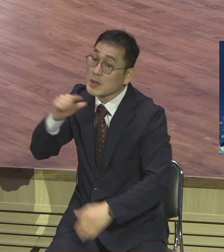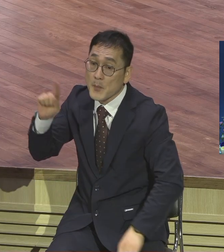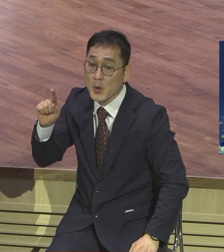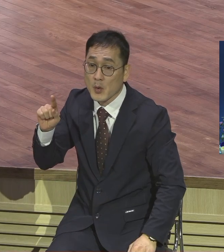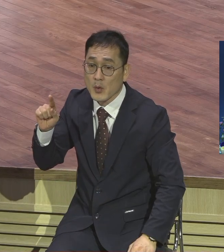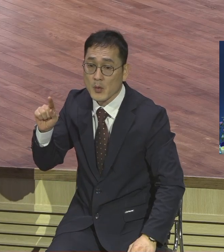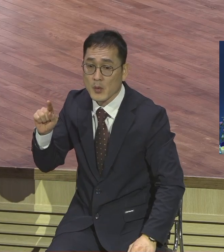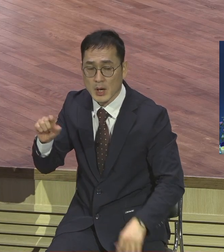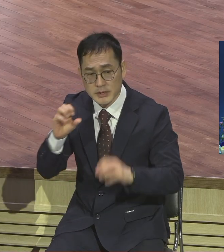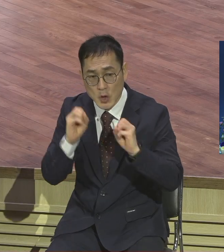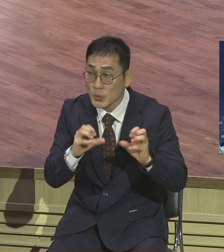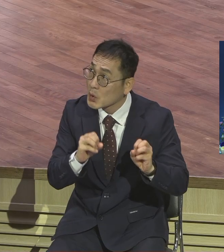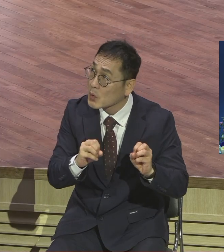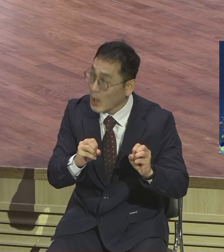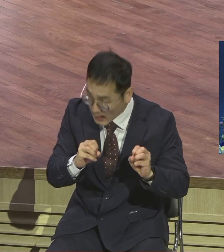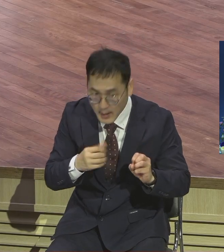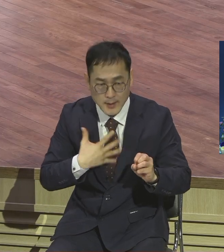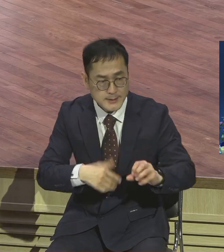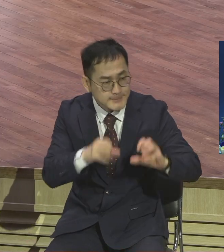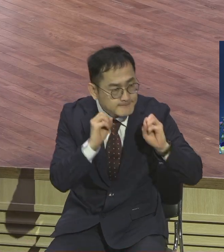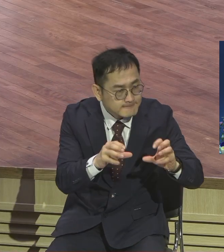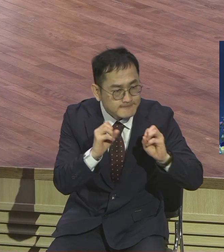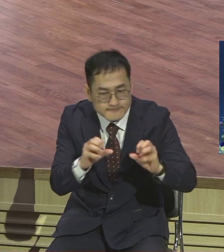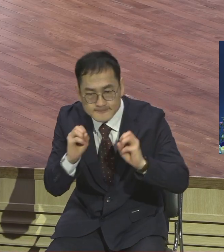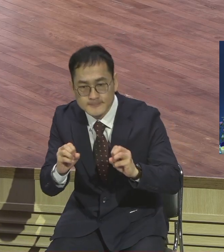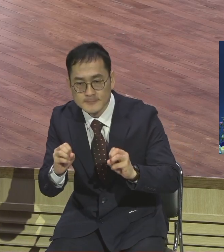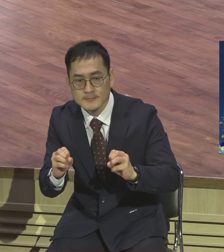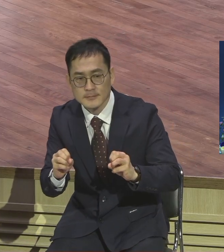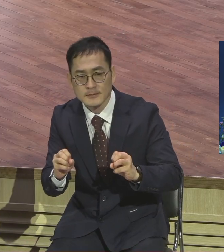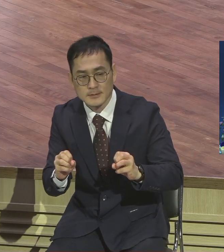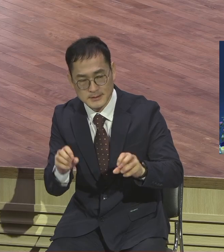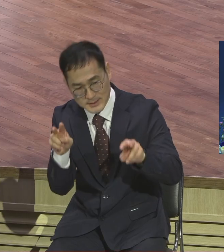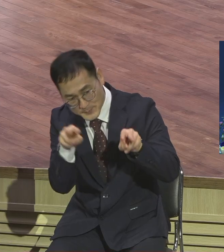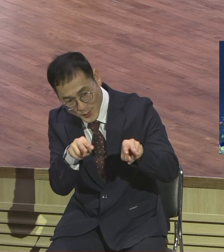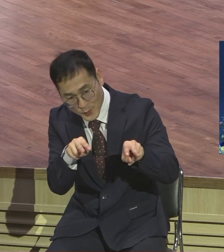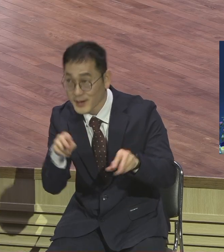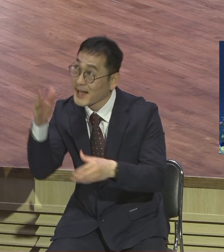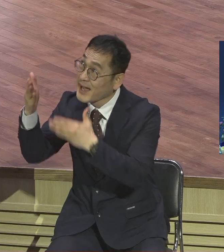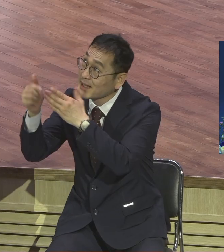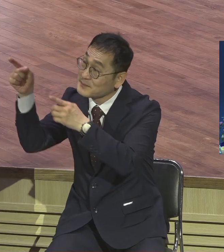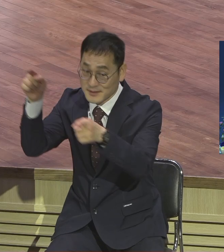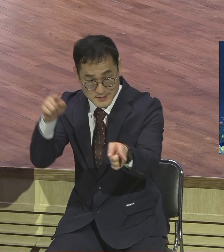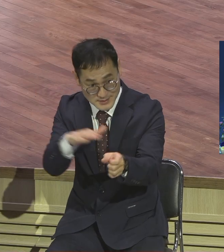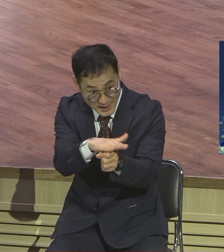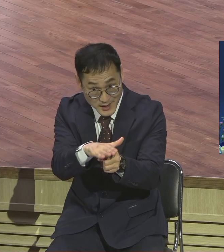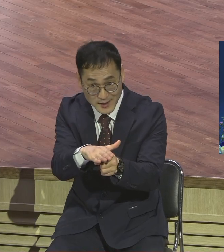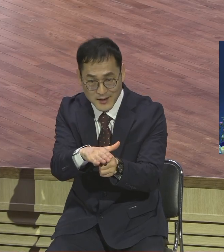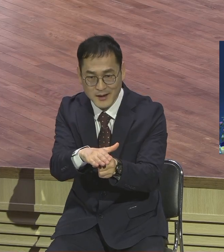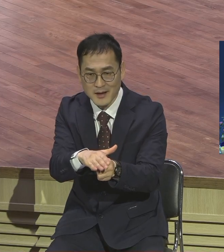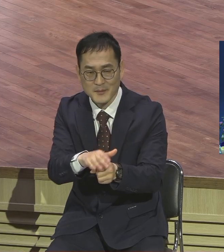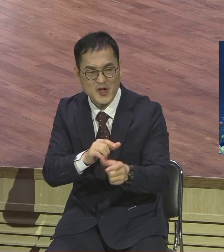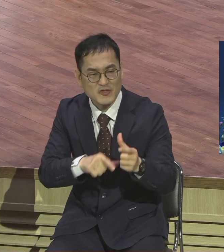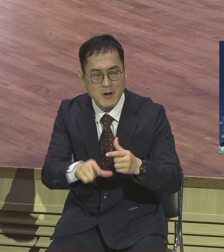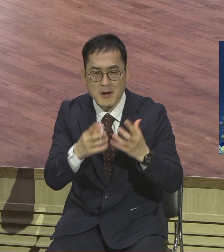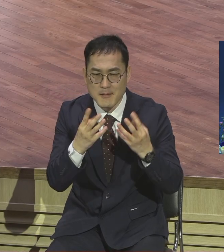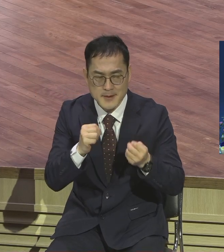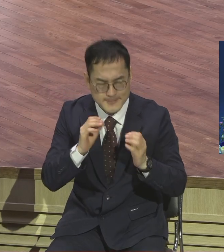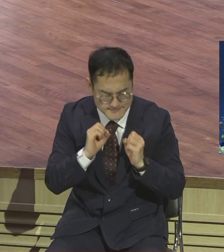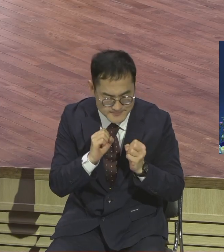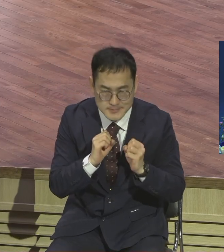열리게 돼 있어요 세상 사람들을 보는 눈 현장 보는 눈이 열리게 돼 있다 요한은 마가다라빵에서